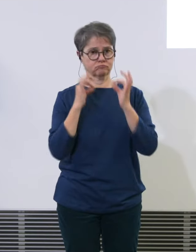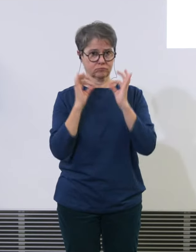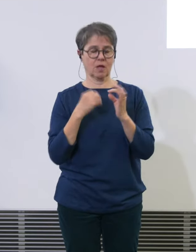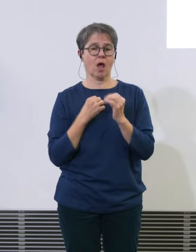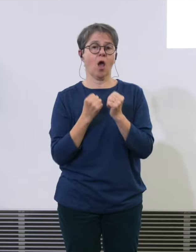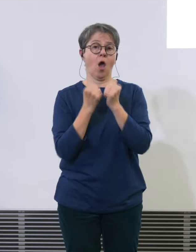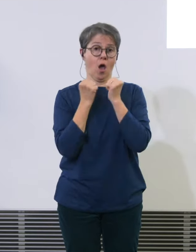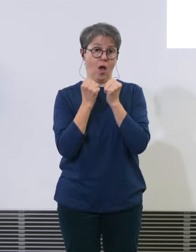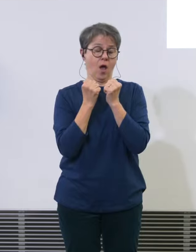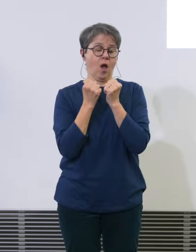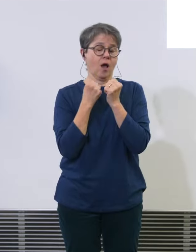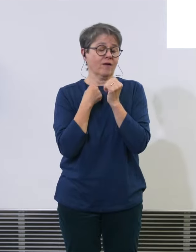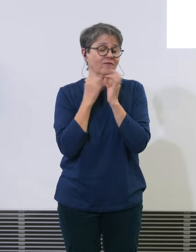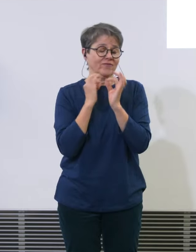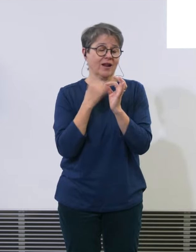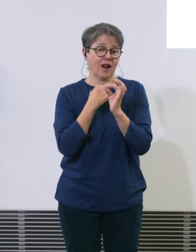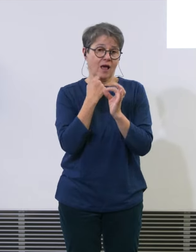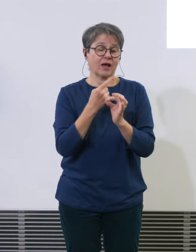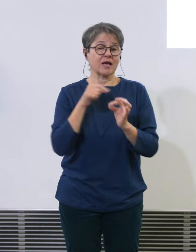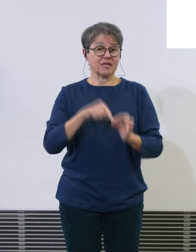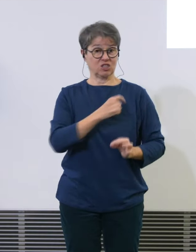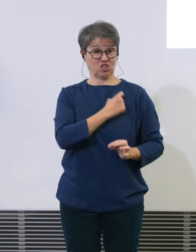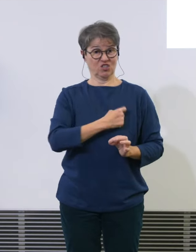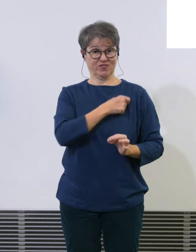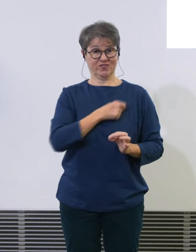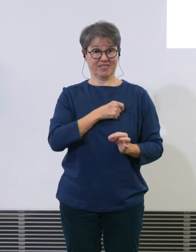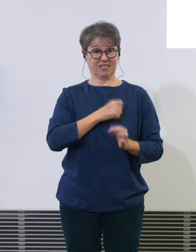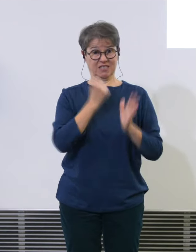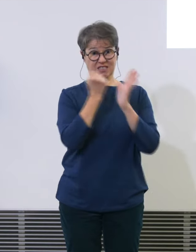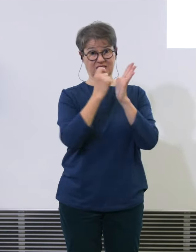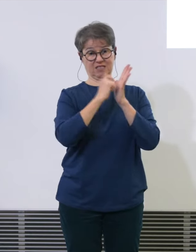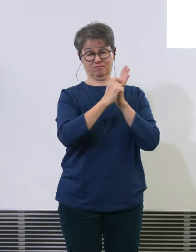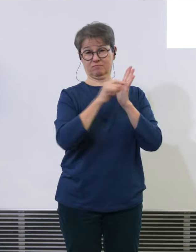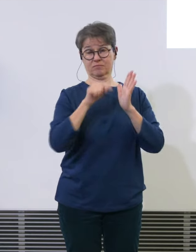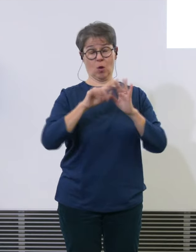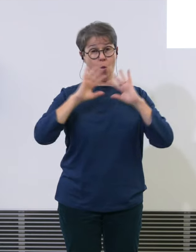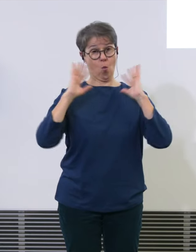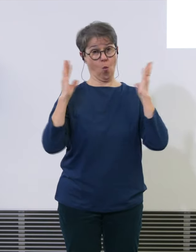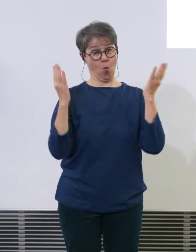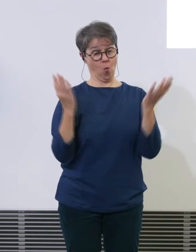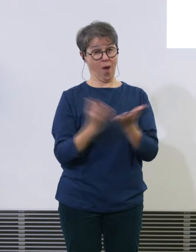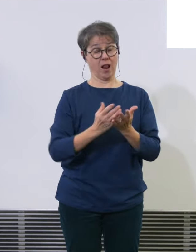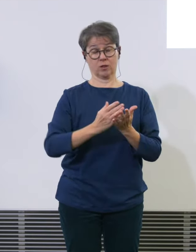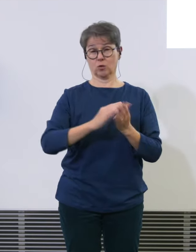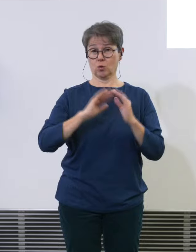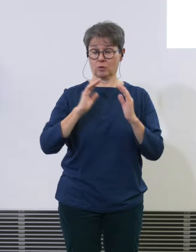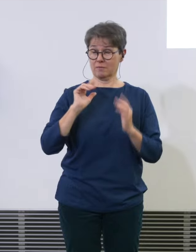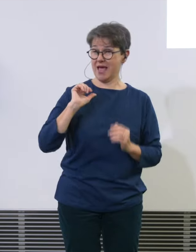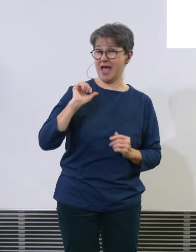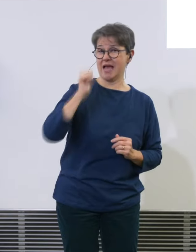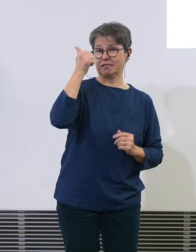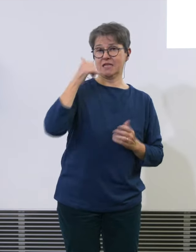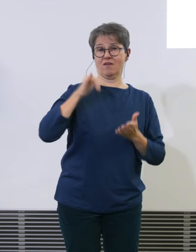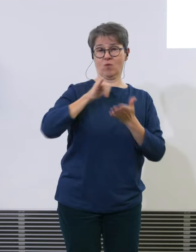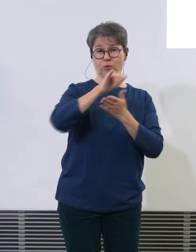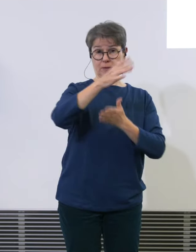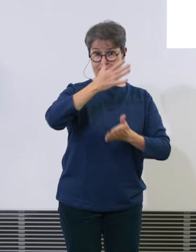Swiss, will die weltweit erste Fluggesellschaft sein, die mit CO2-neutralen, synthetischen